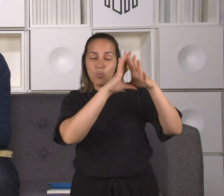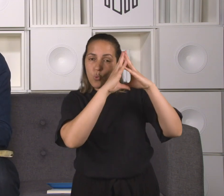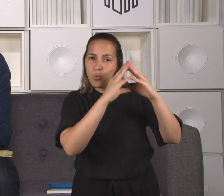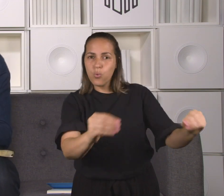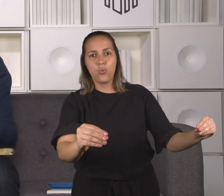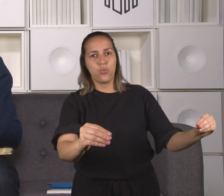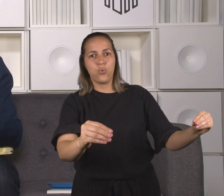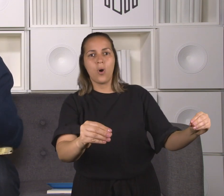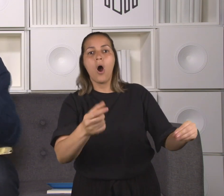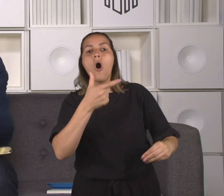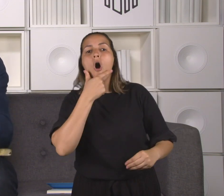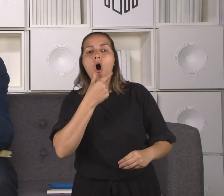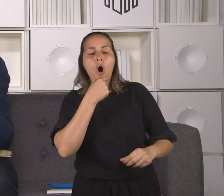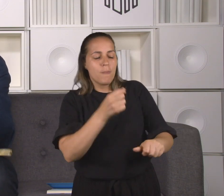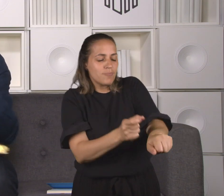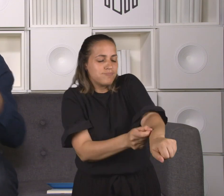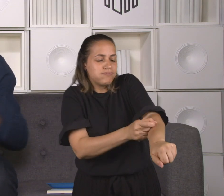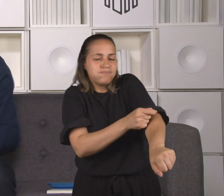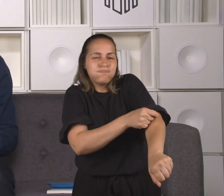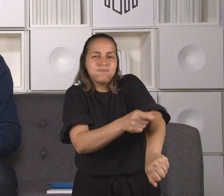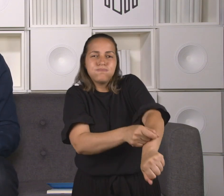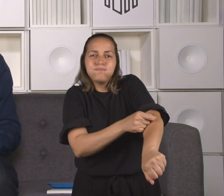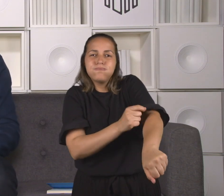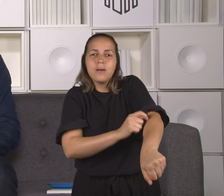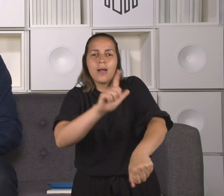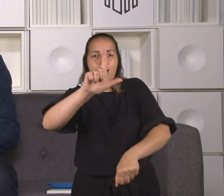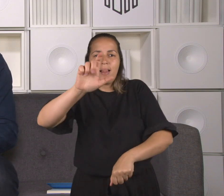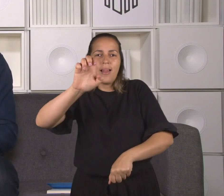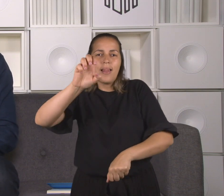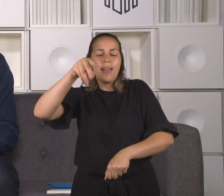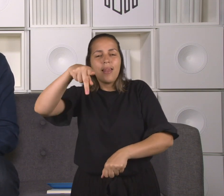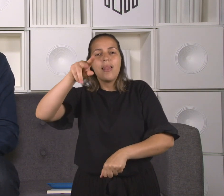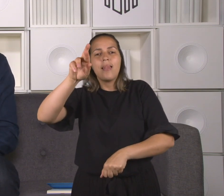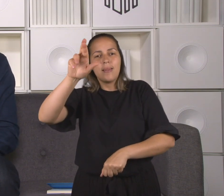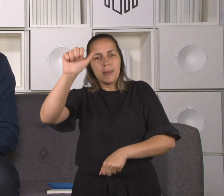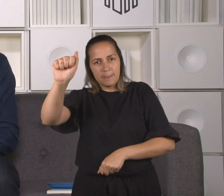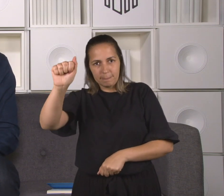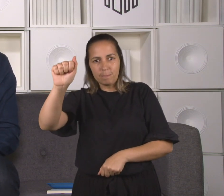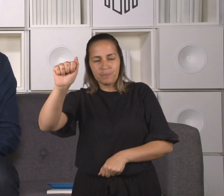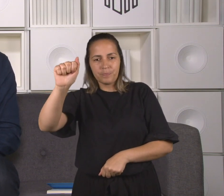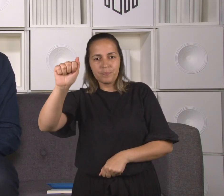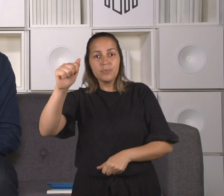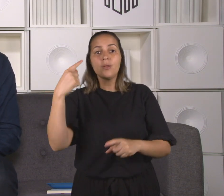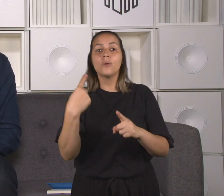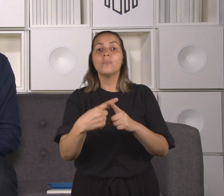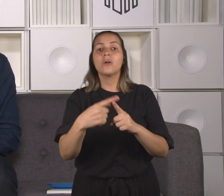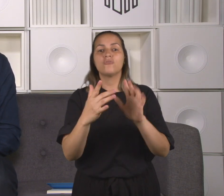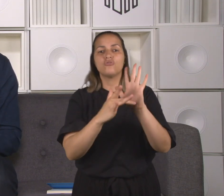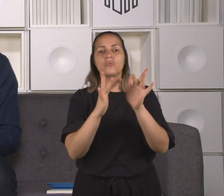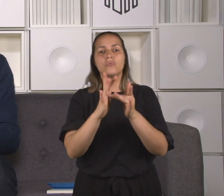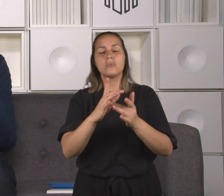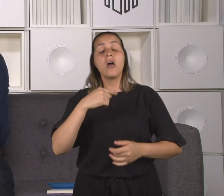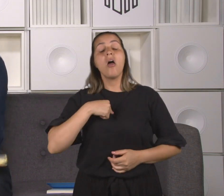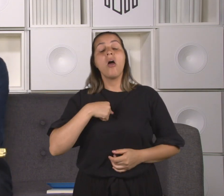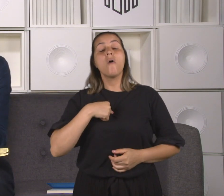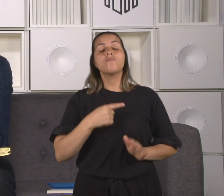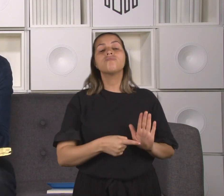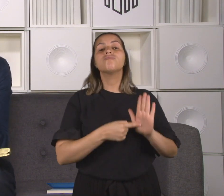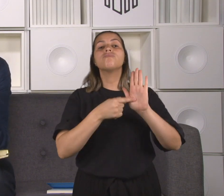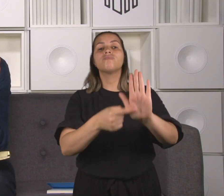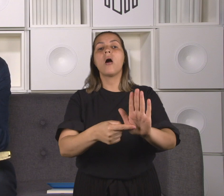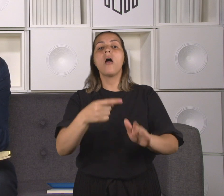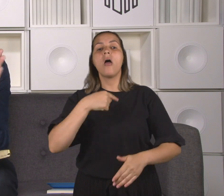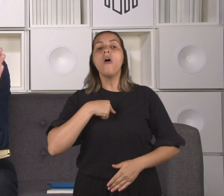cifrada, uma mensagem em código para Jesus dizer eu sou o Messias, eu estou aqui, eu curei um leproso. E por que